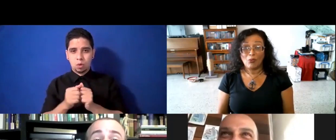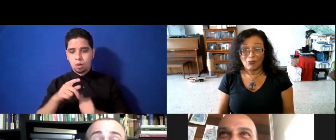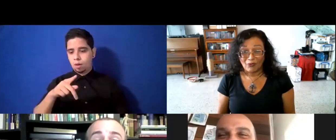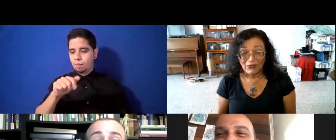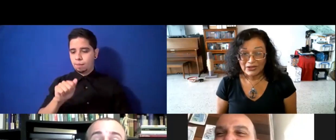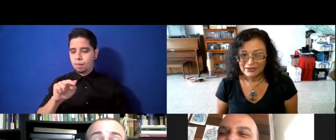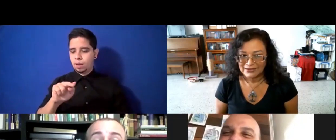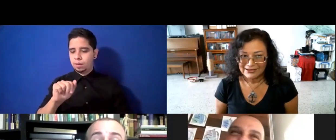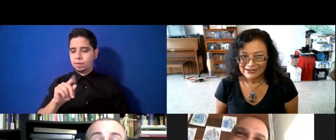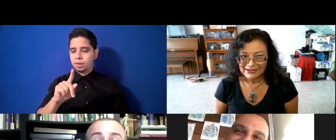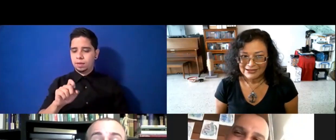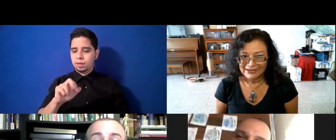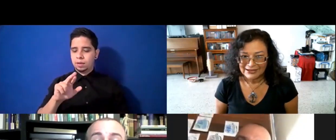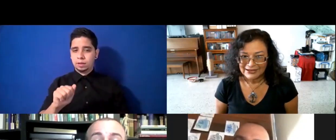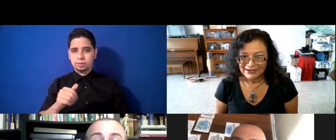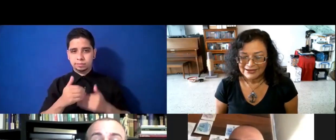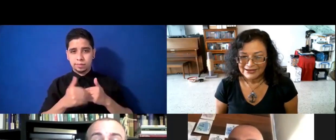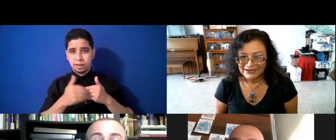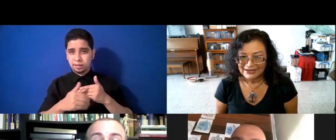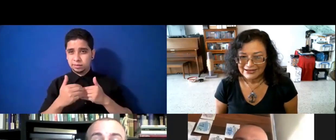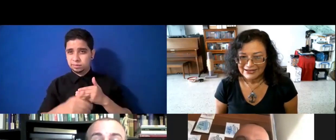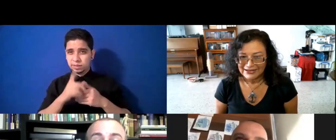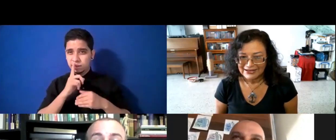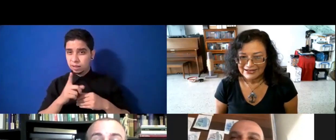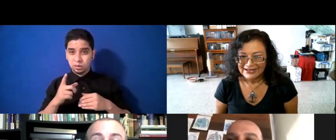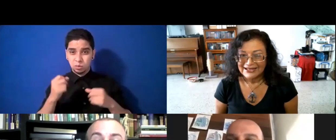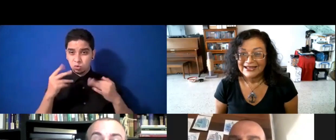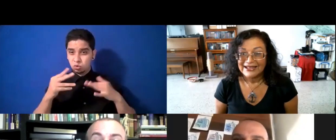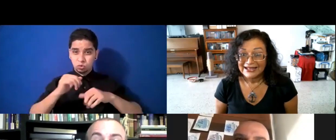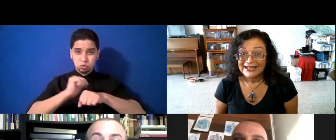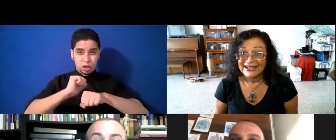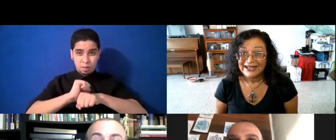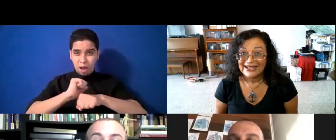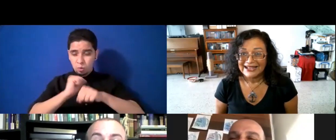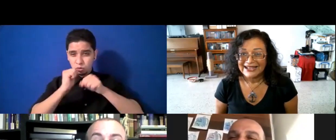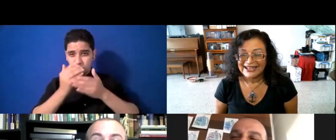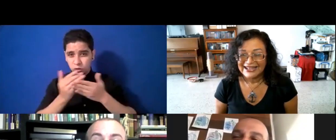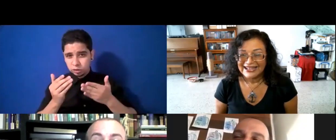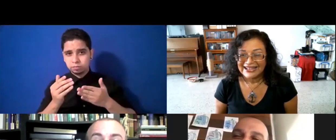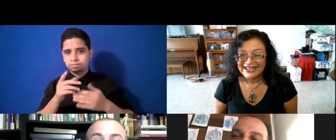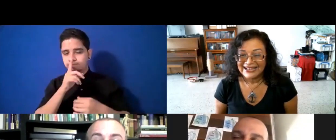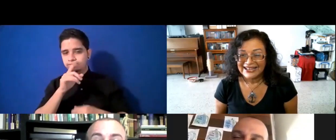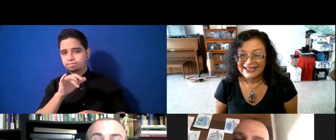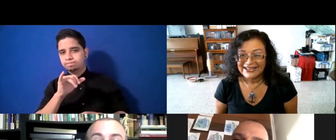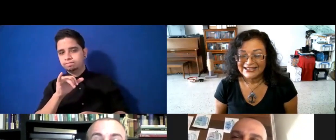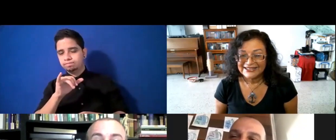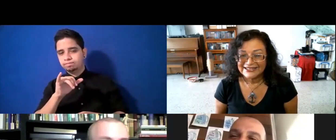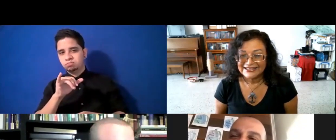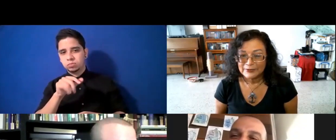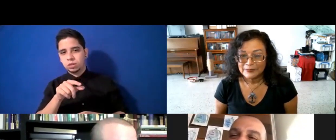me decía, eso es panadería, eso es matador, nos vamos a matar ahí. Bueno, vinimos al shopping, en el shopping nos dijeron, mira, ya hay